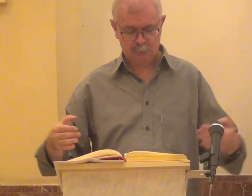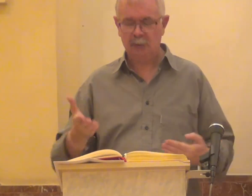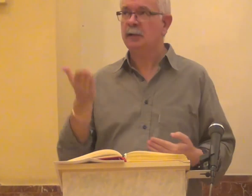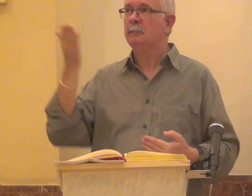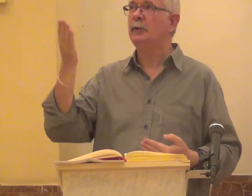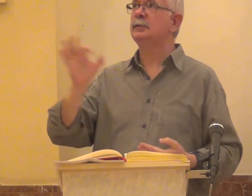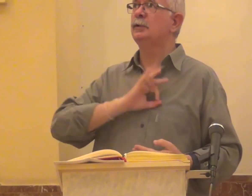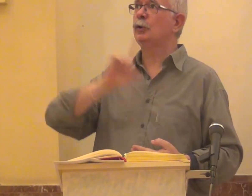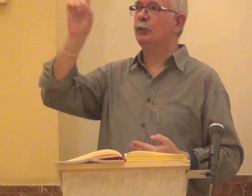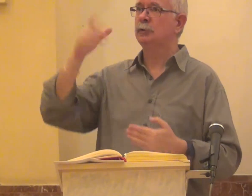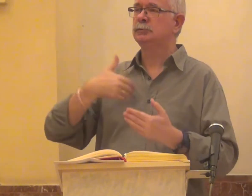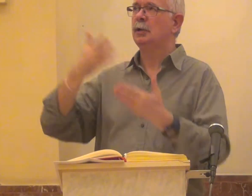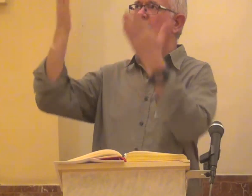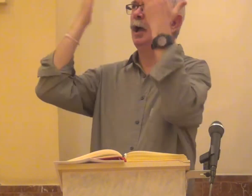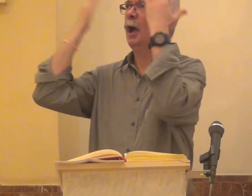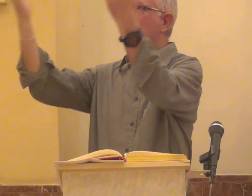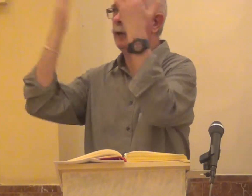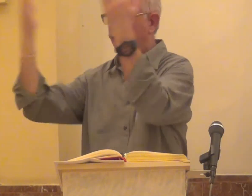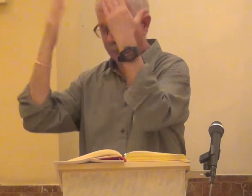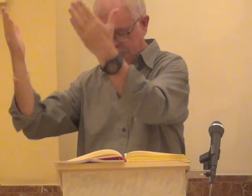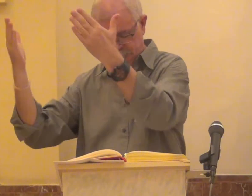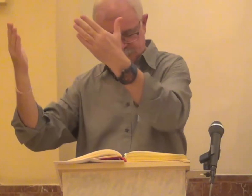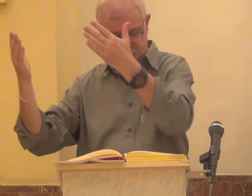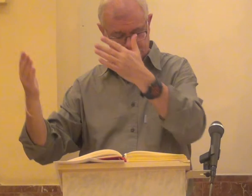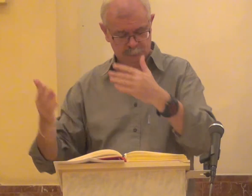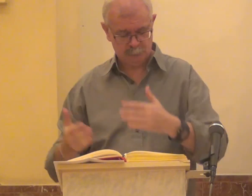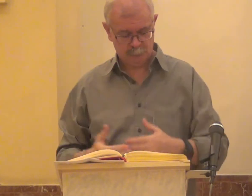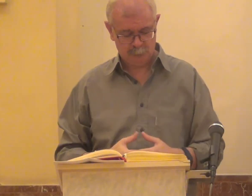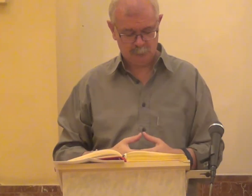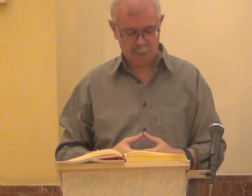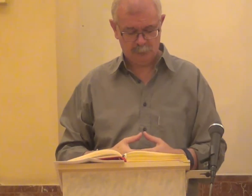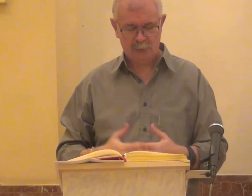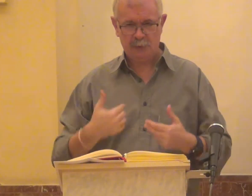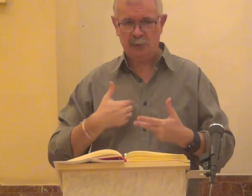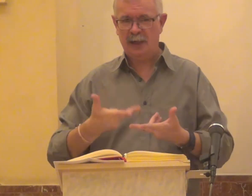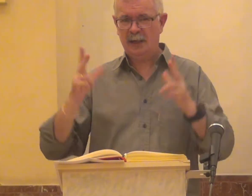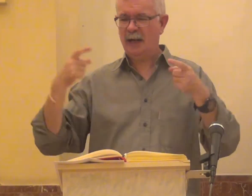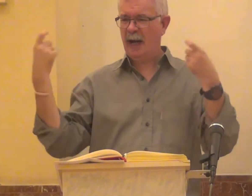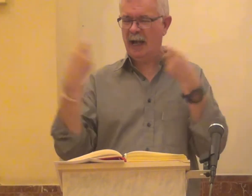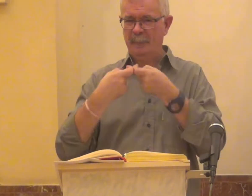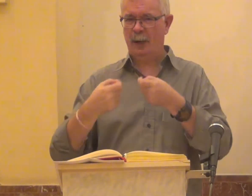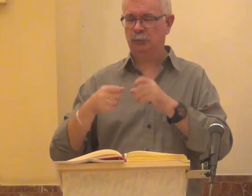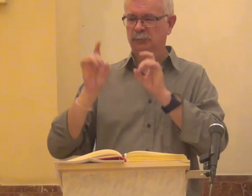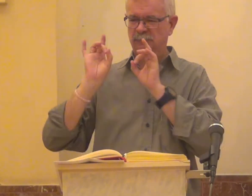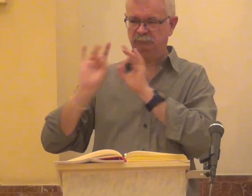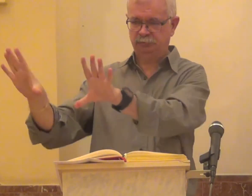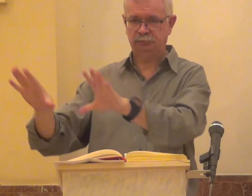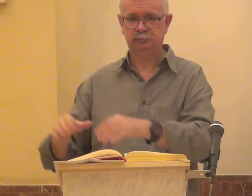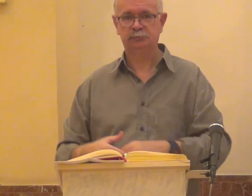Invoco al Señor de mi alabanza Y quedo libre de mis